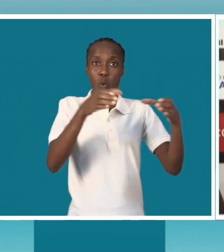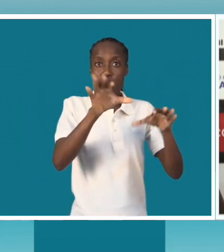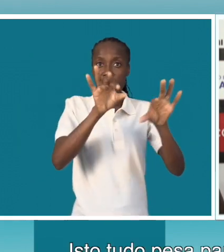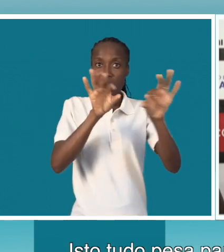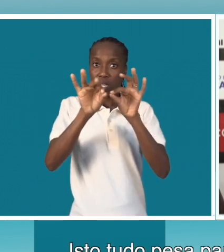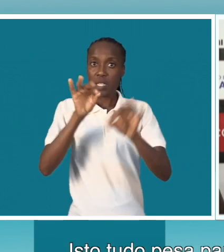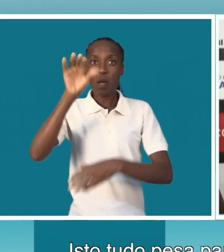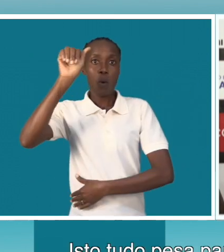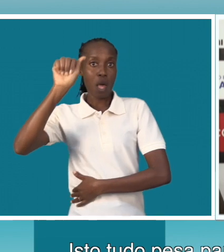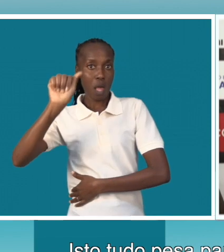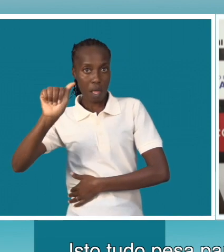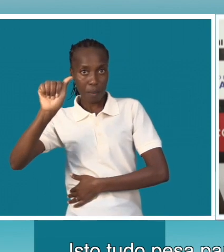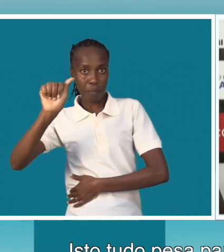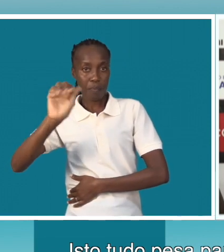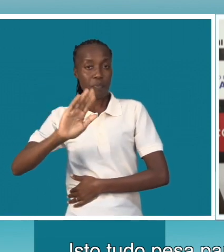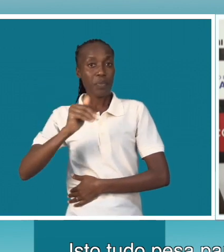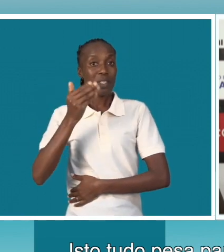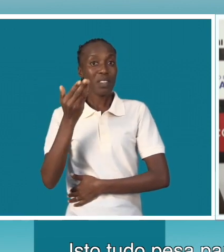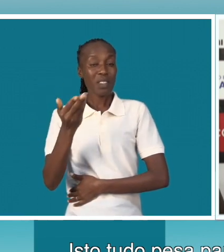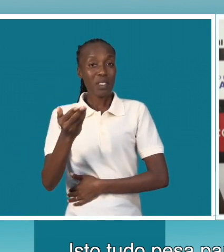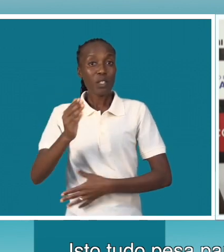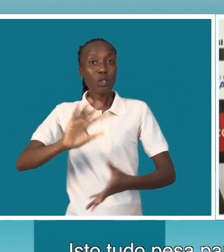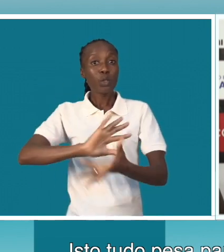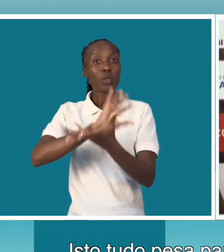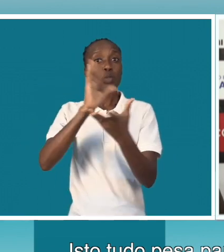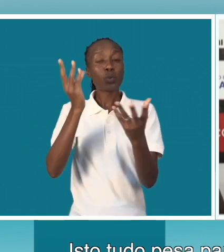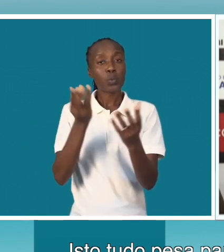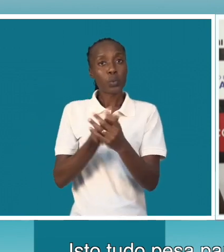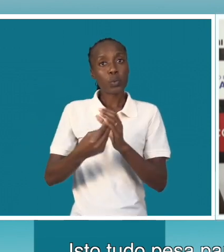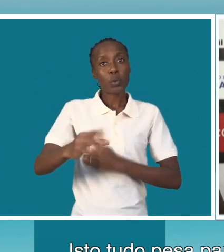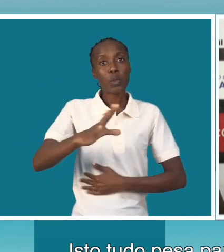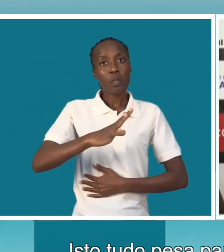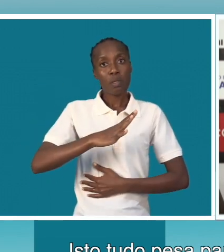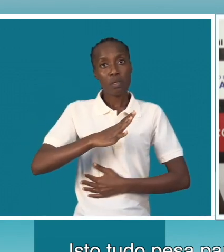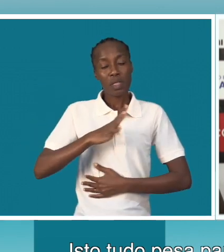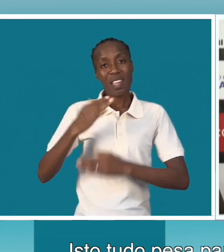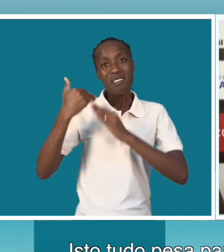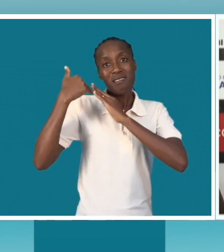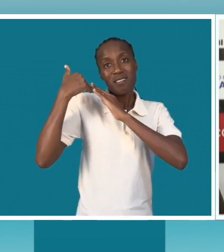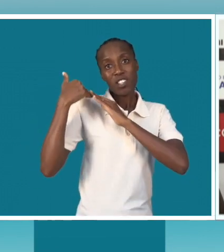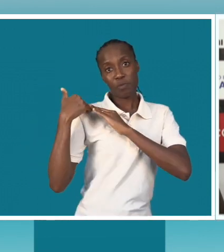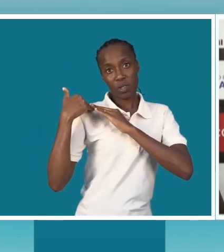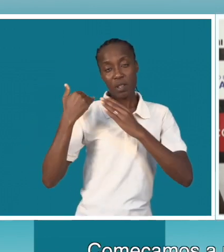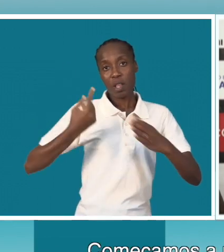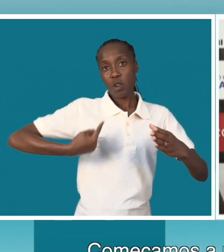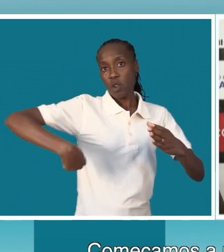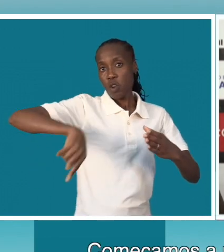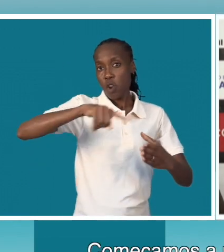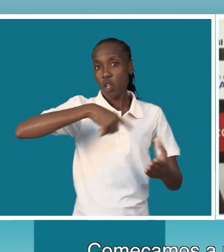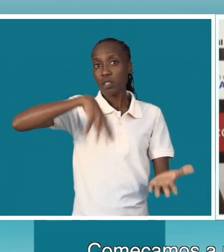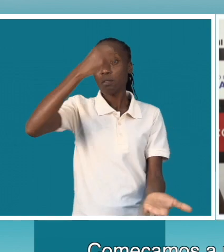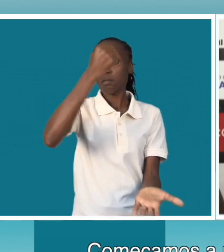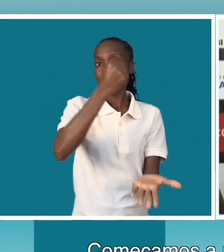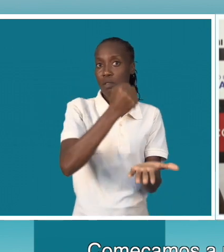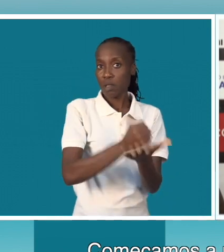E isso tudo pesa para a nossa tomada de decisão. Começamos a